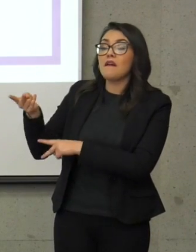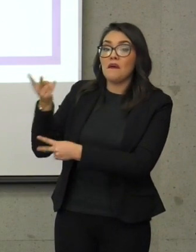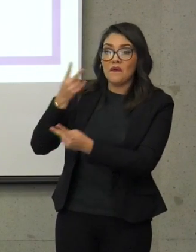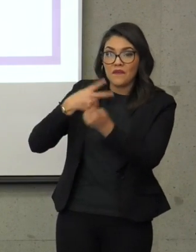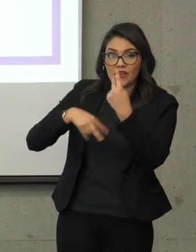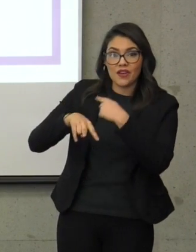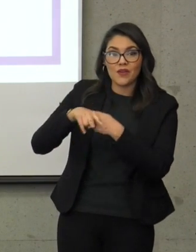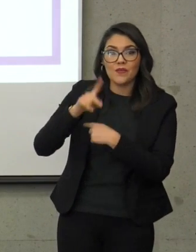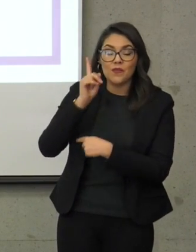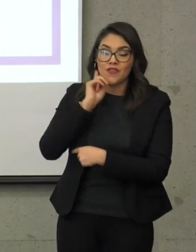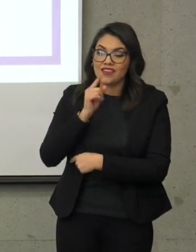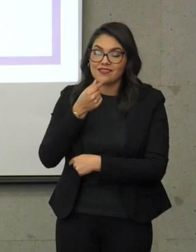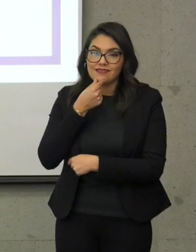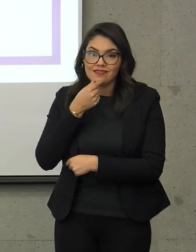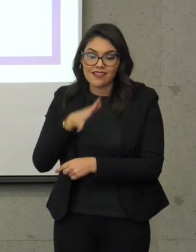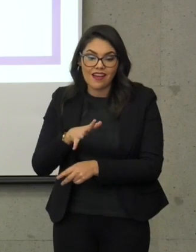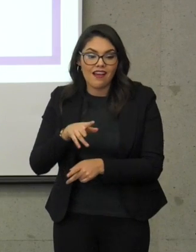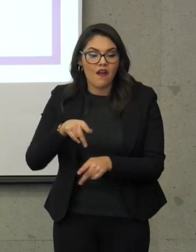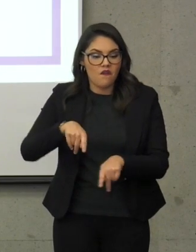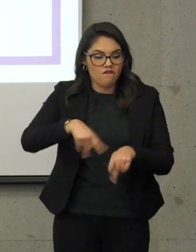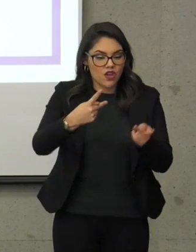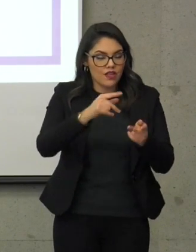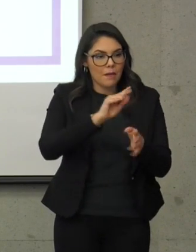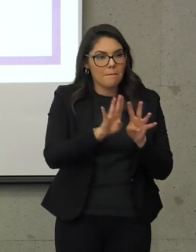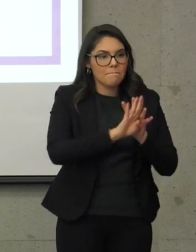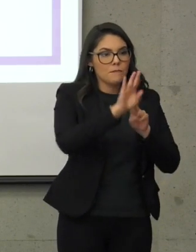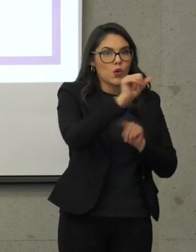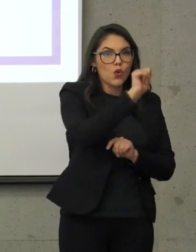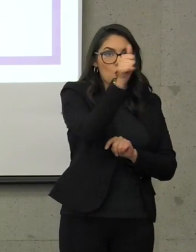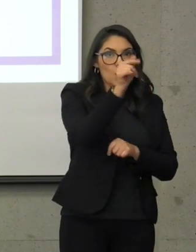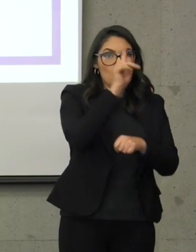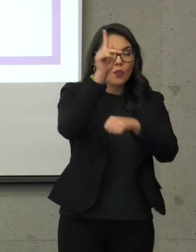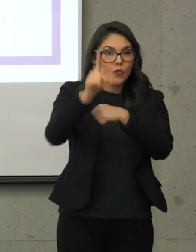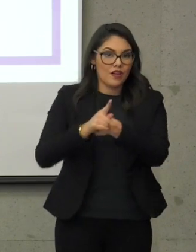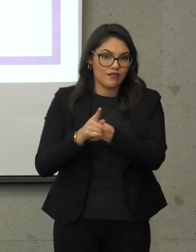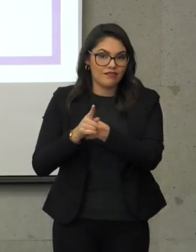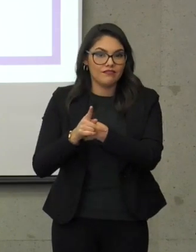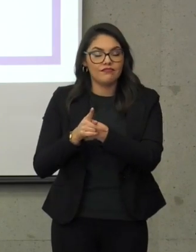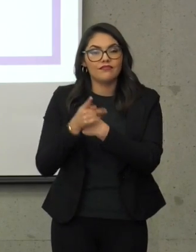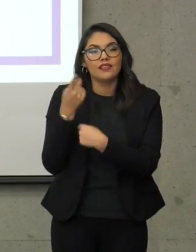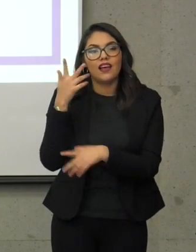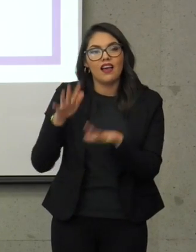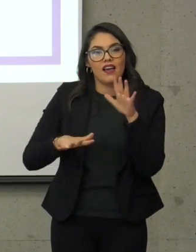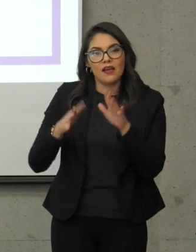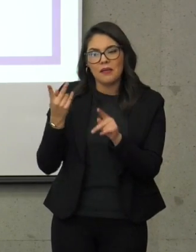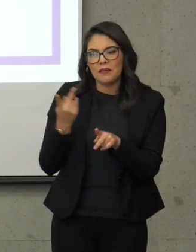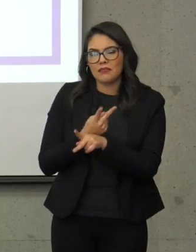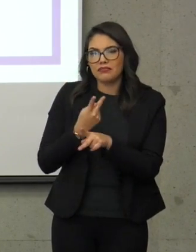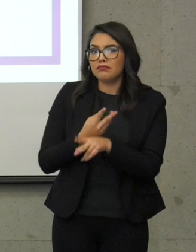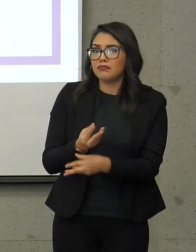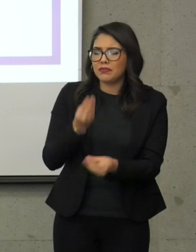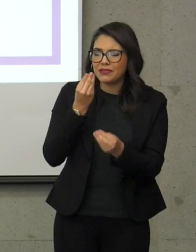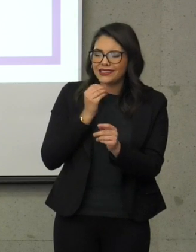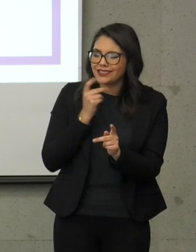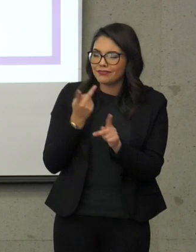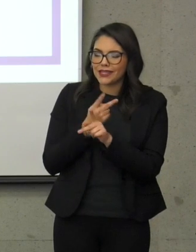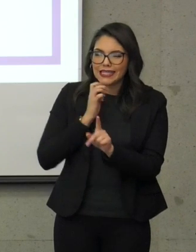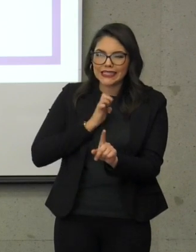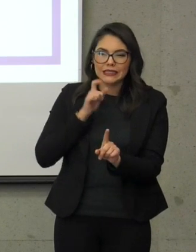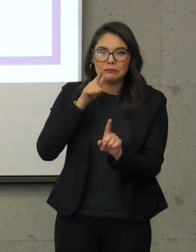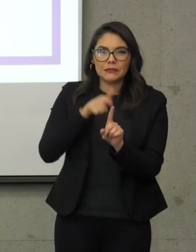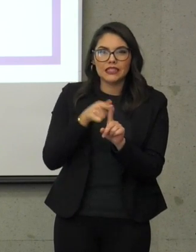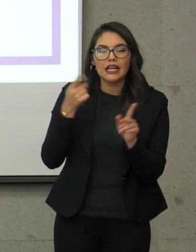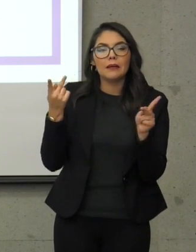hasta en el escenario del propio país, discusiones fuertes sobre casos muy específicos que tienen que ver